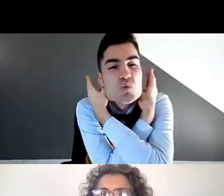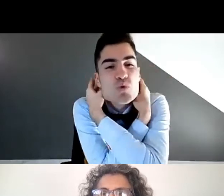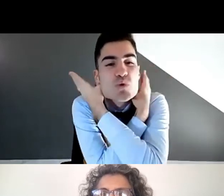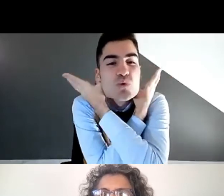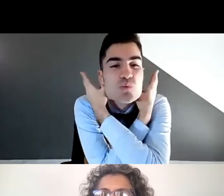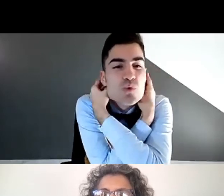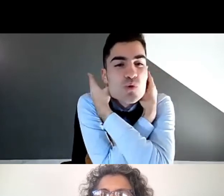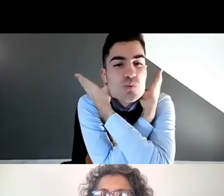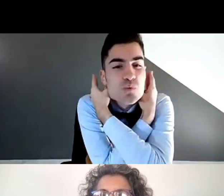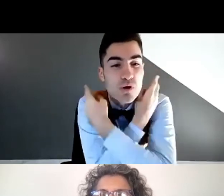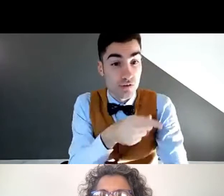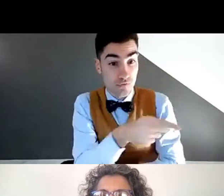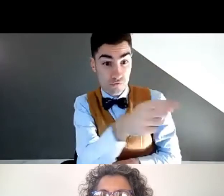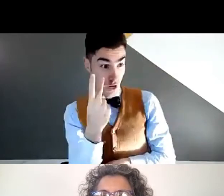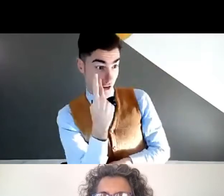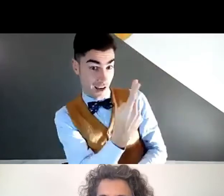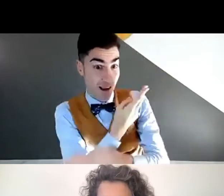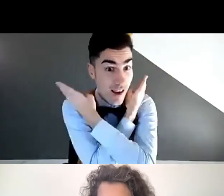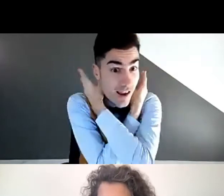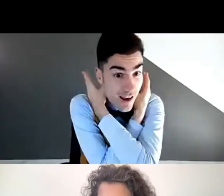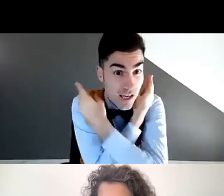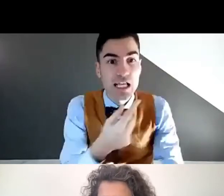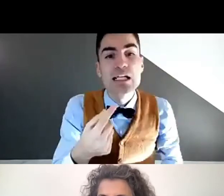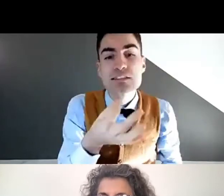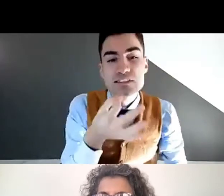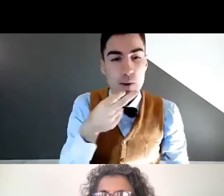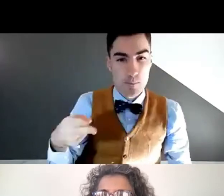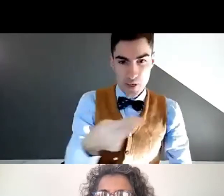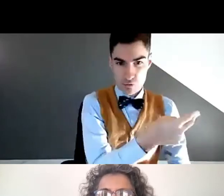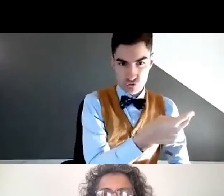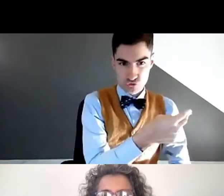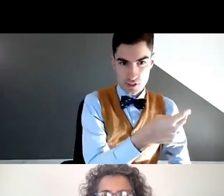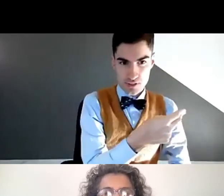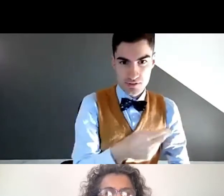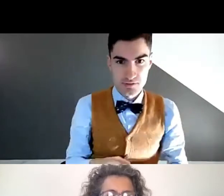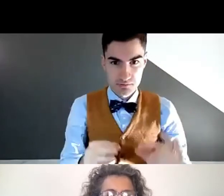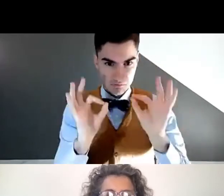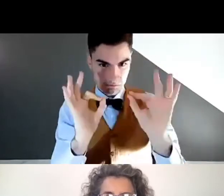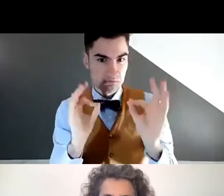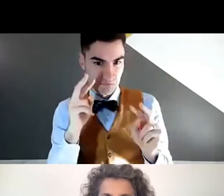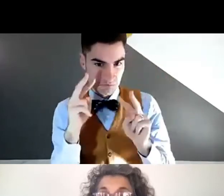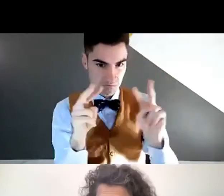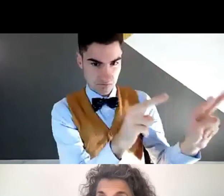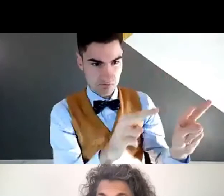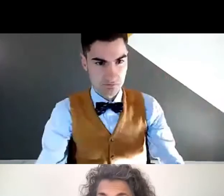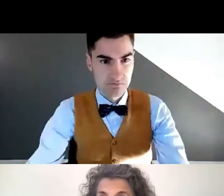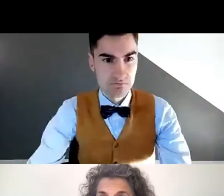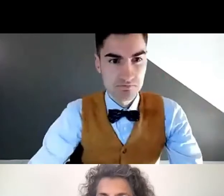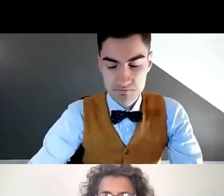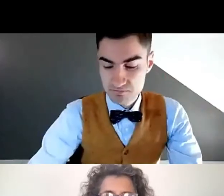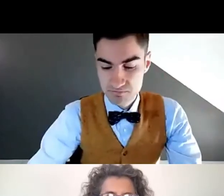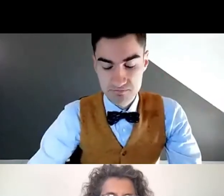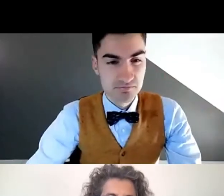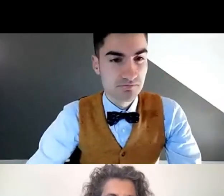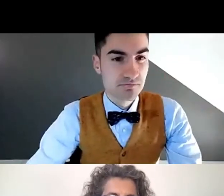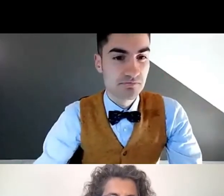questo è il pesce. Vedete? Se vedete questo, sapete che sono il pesce. Ok?